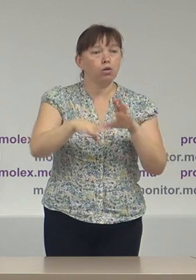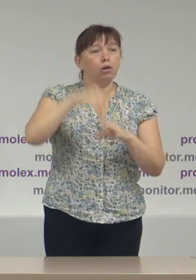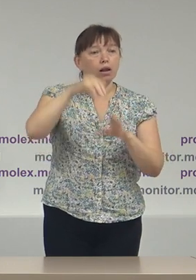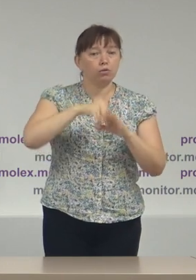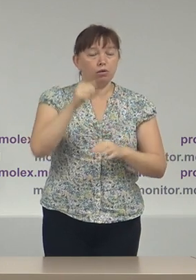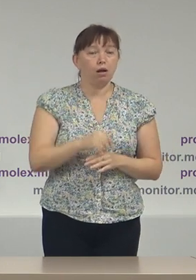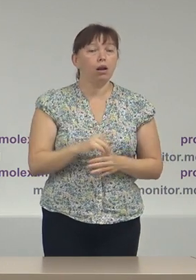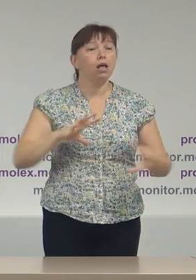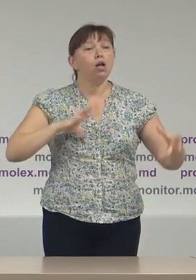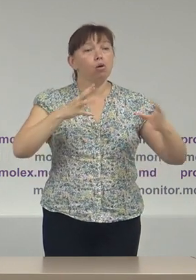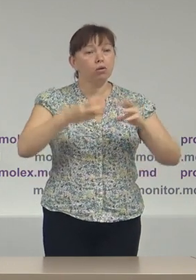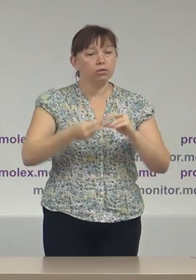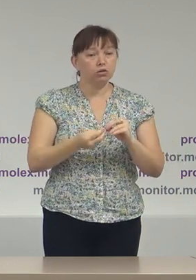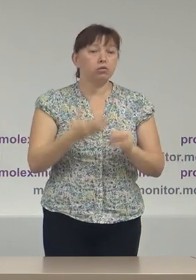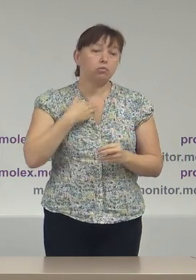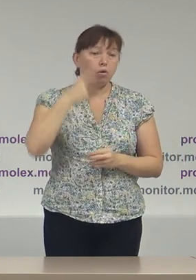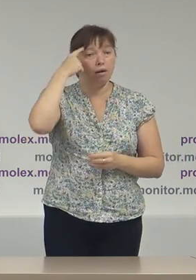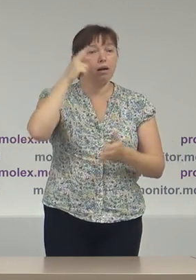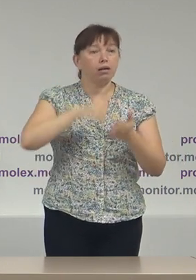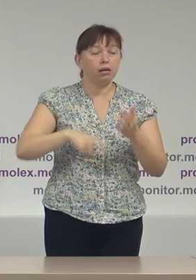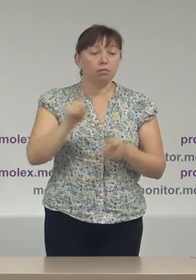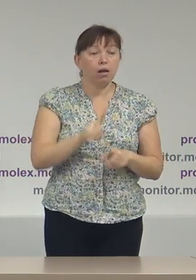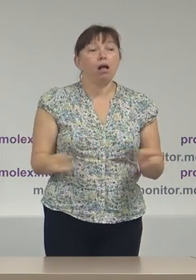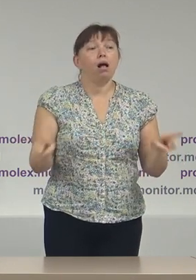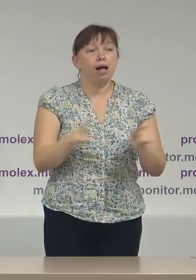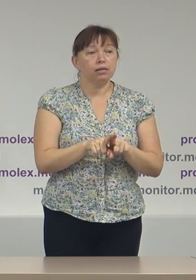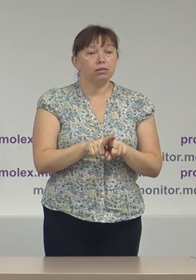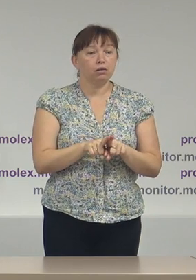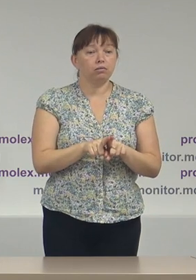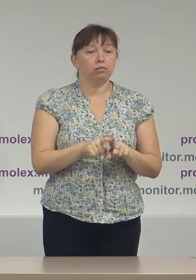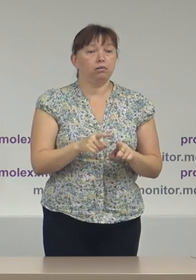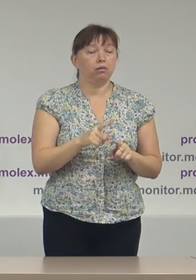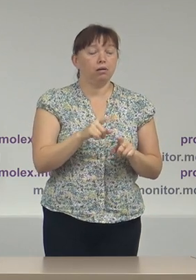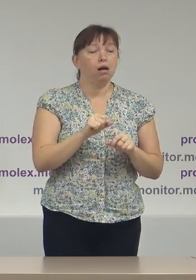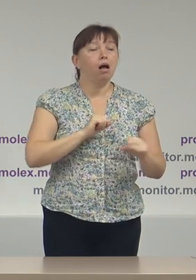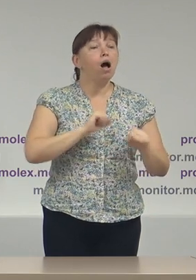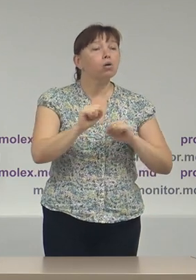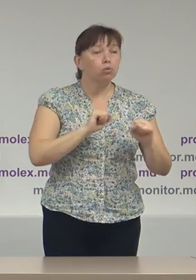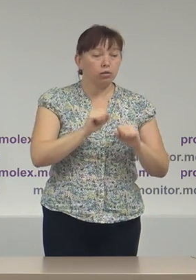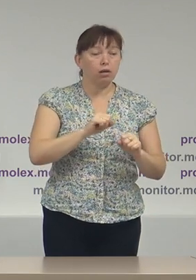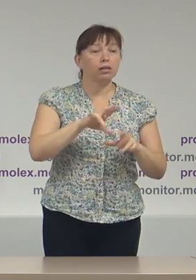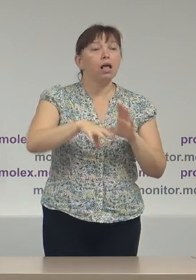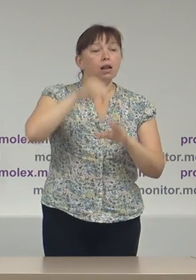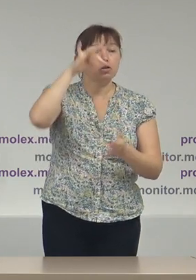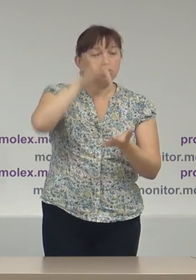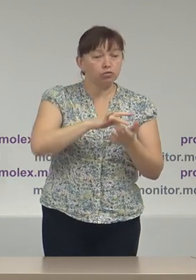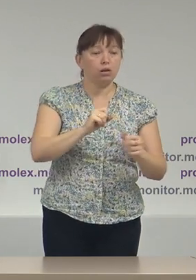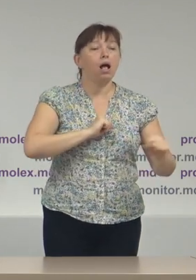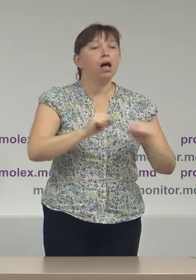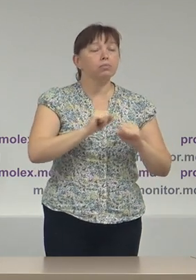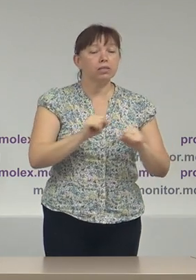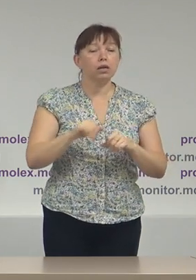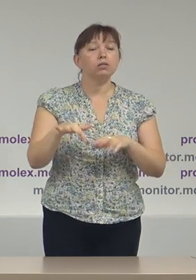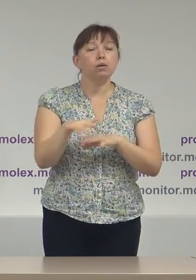În consecință noi credem că atât autoritatea electorală centrală administrațiile